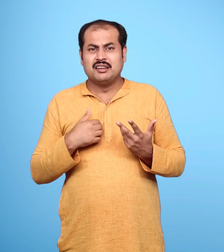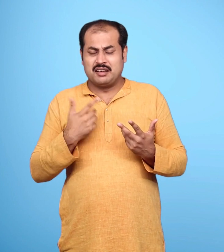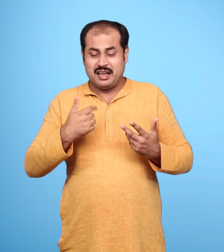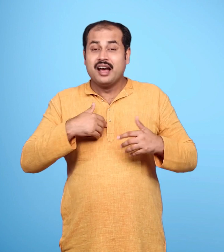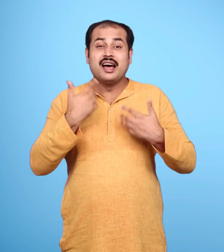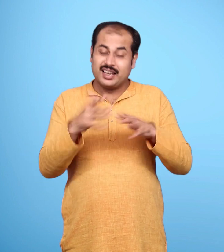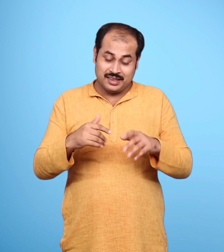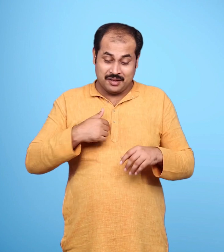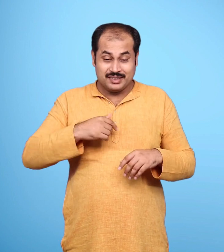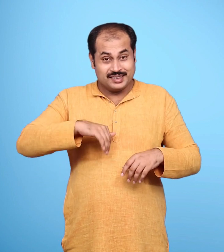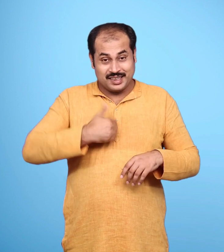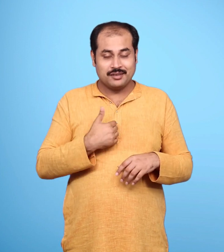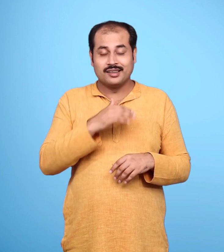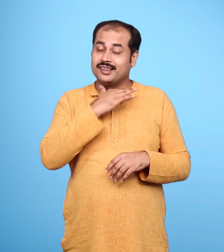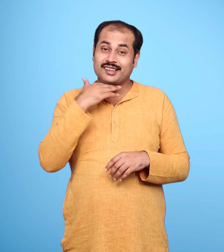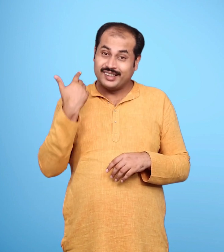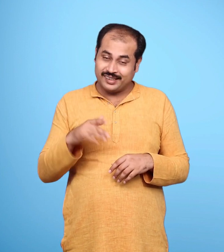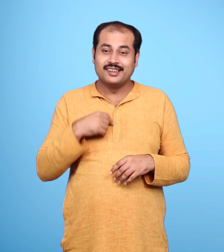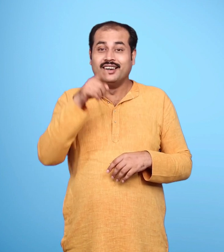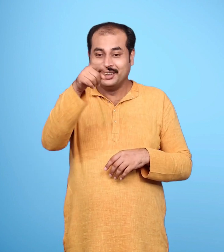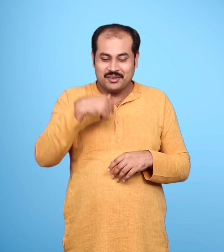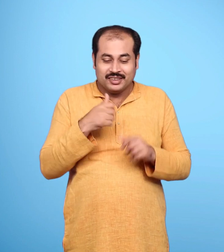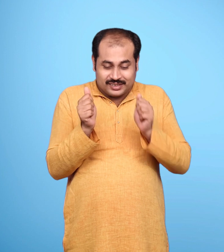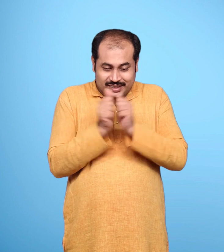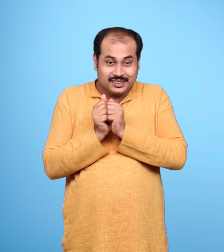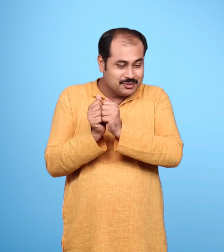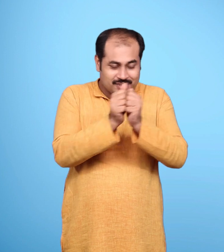कहा मैं प्राण त्याग दूँगी लेकिन तुम्हारे साथ नहीं जाओंगी